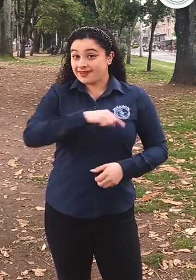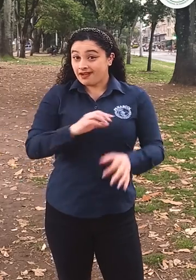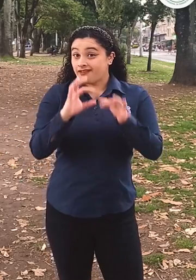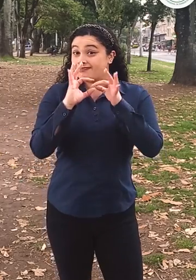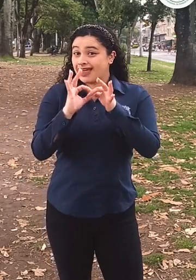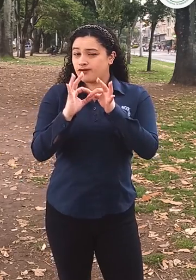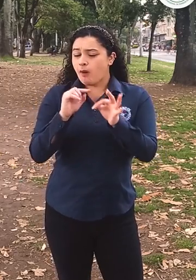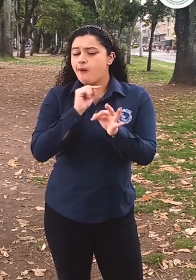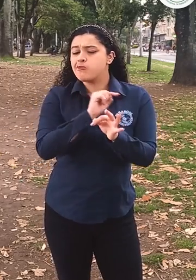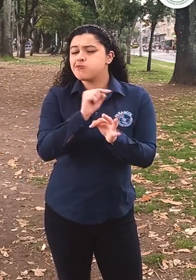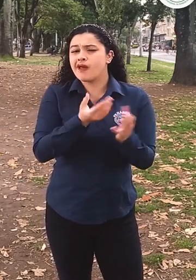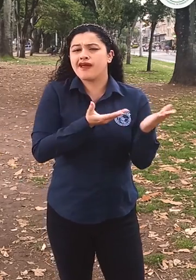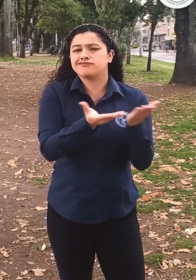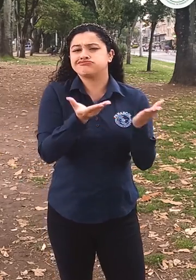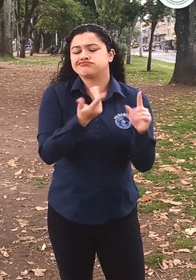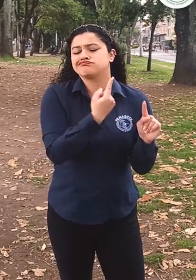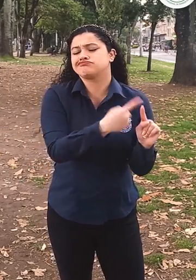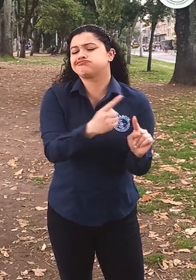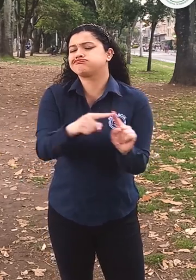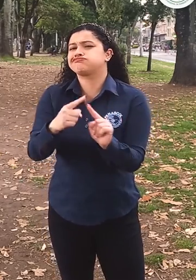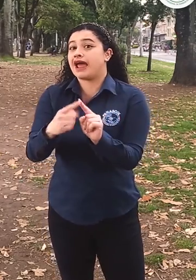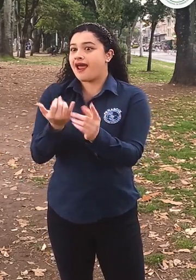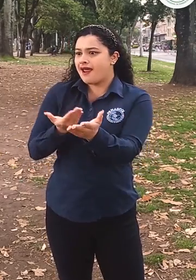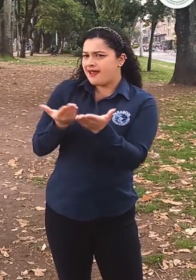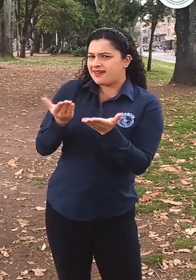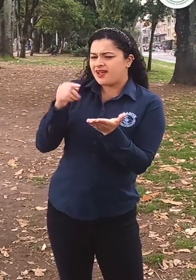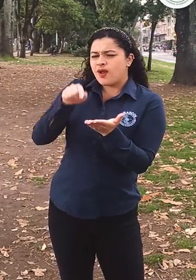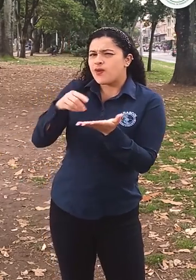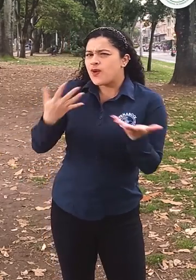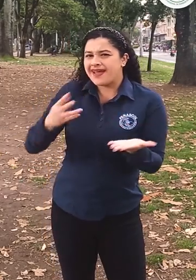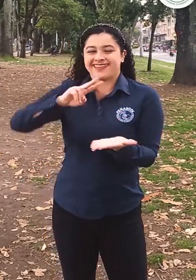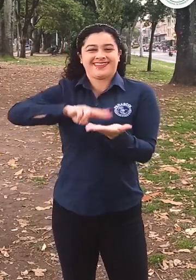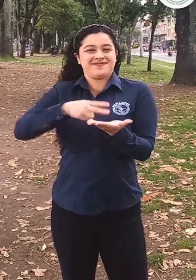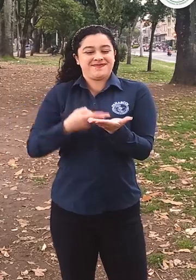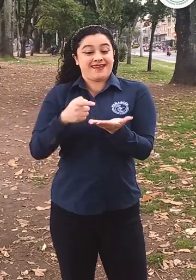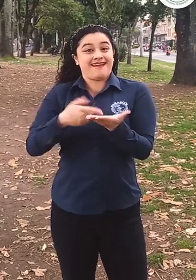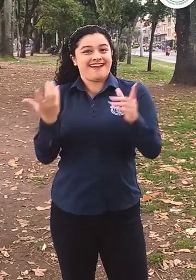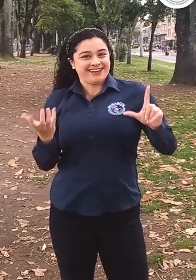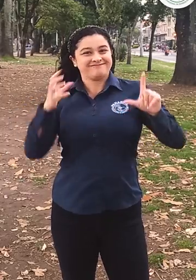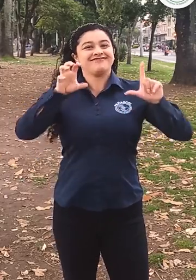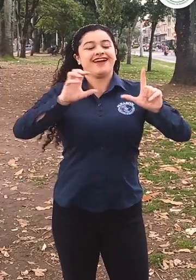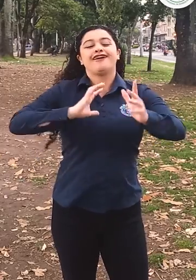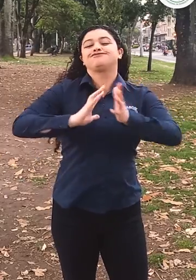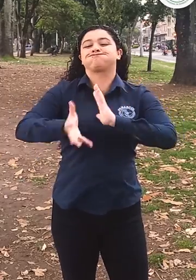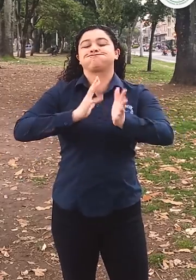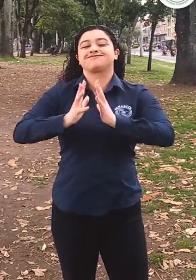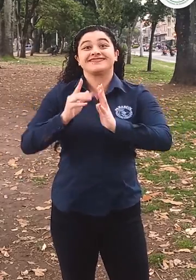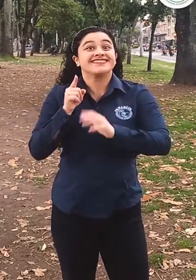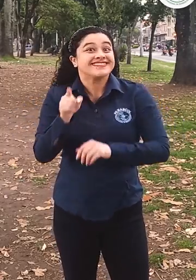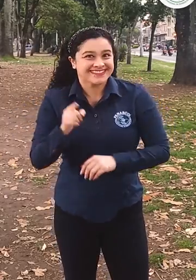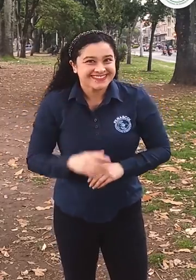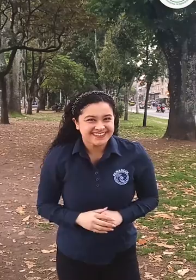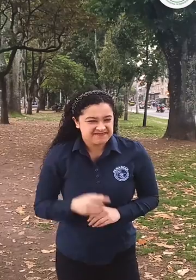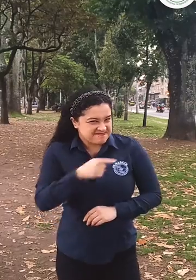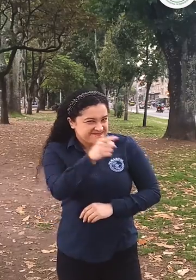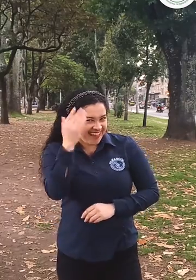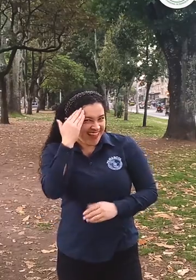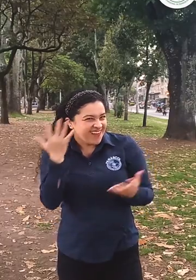Desde FENASCOL prestamos el servicio de interpretación para diferentes actividades. Una de ellas es para televisión. Es para